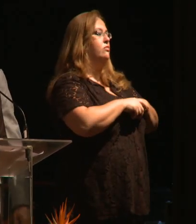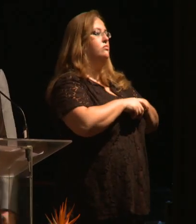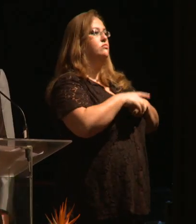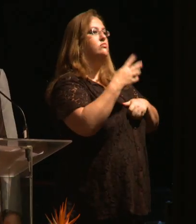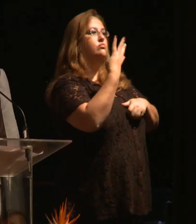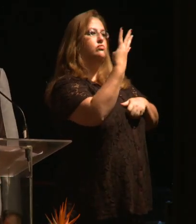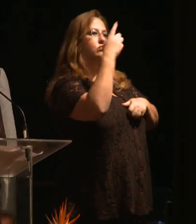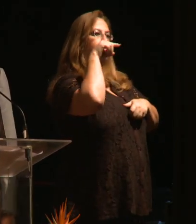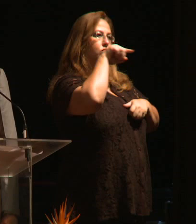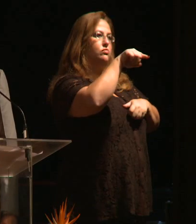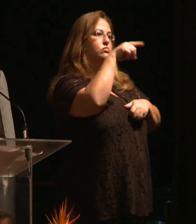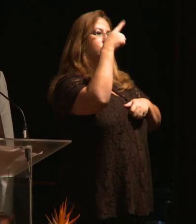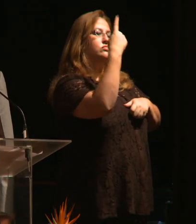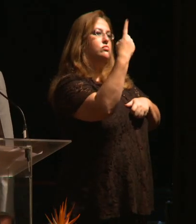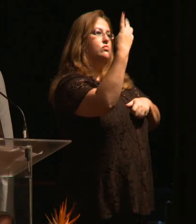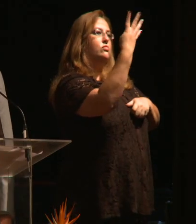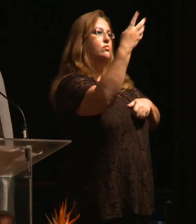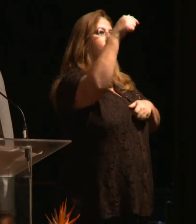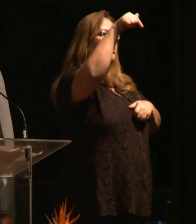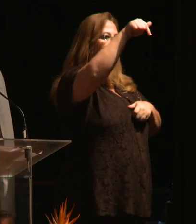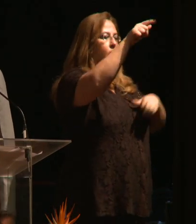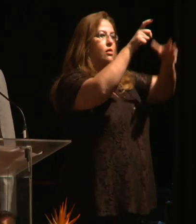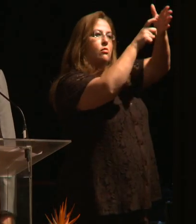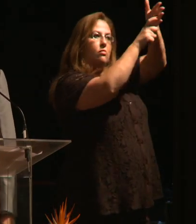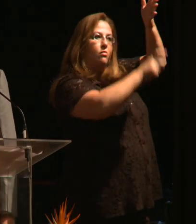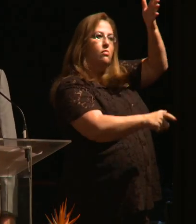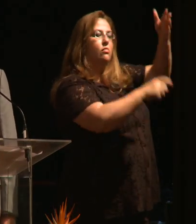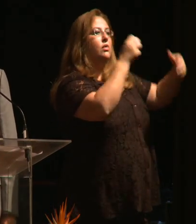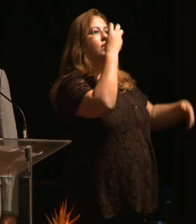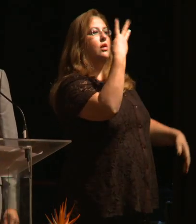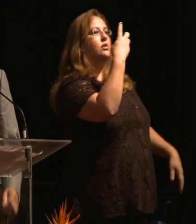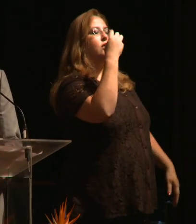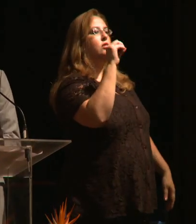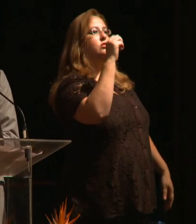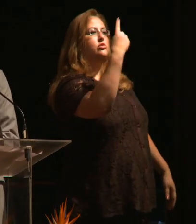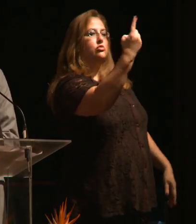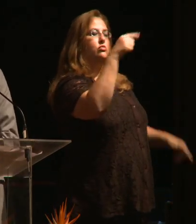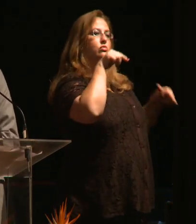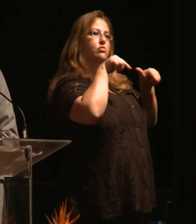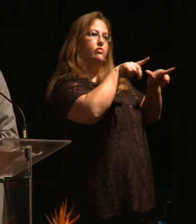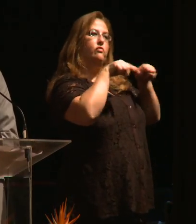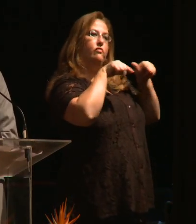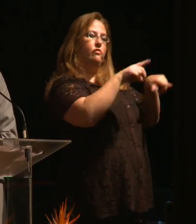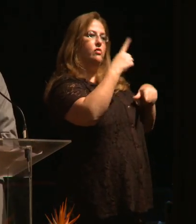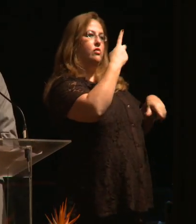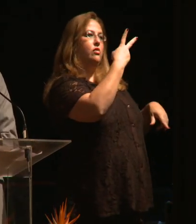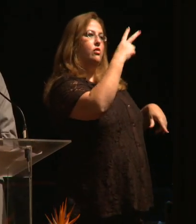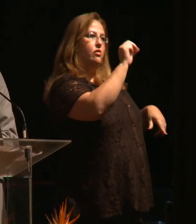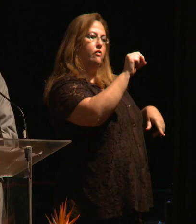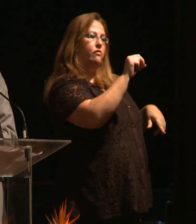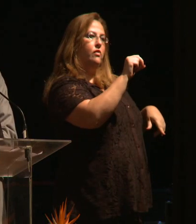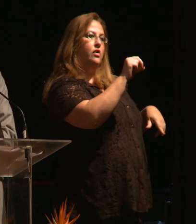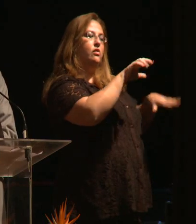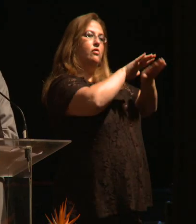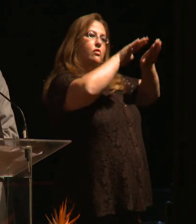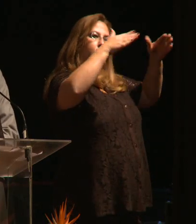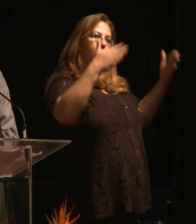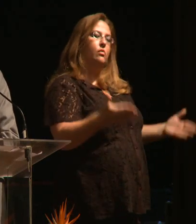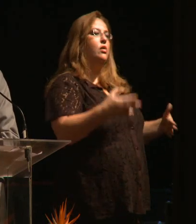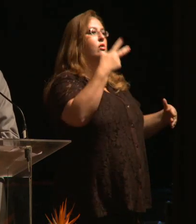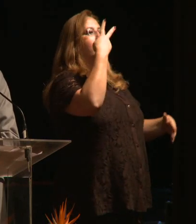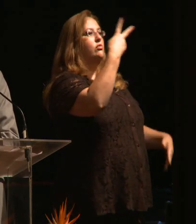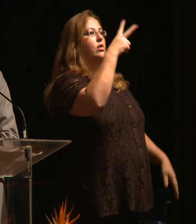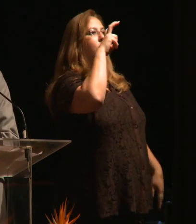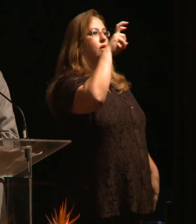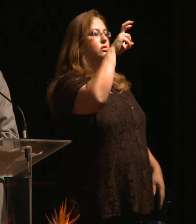4.147 posters, 301 vídeos, 120 mesas, que envolvem 250